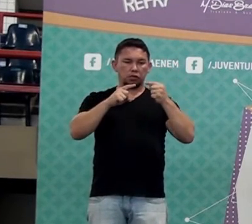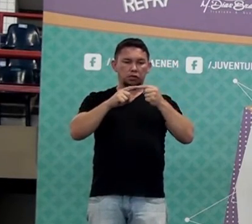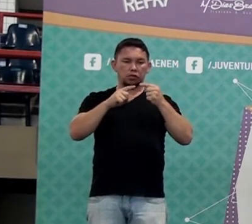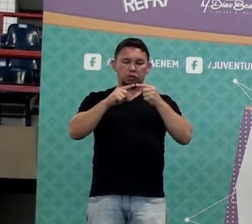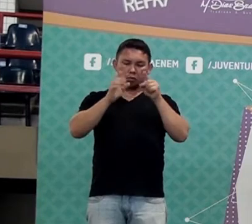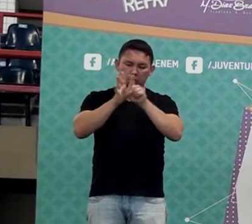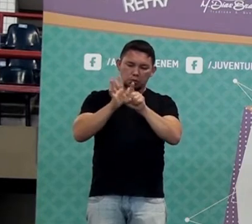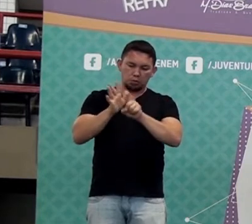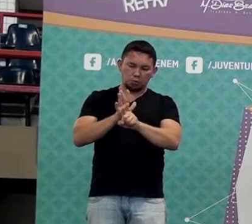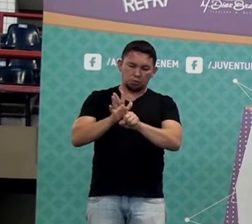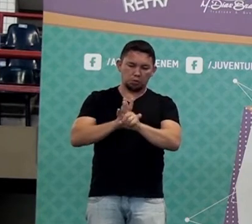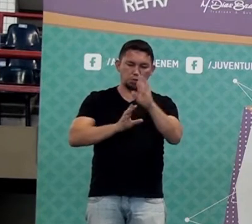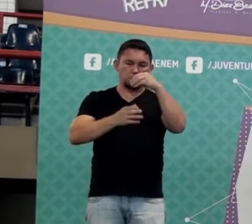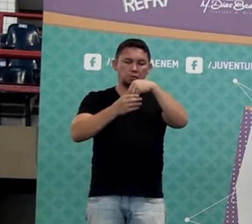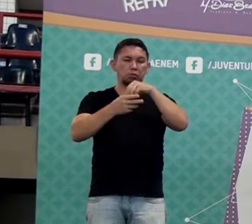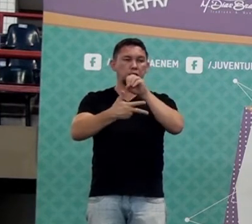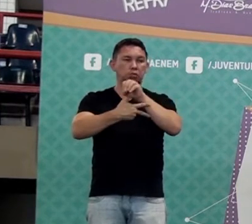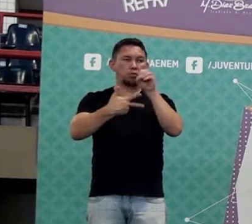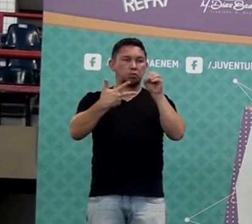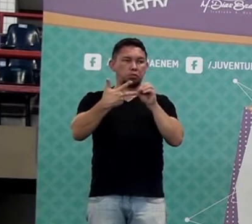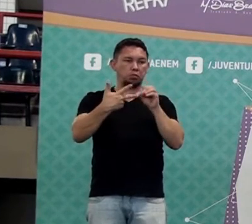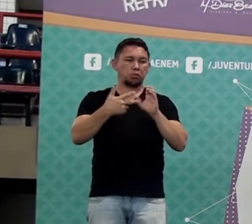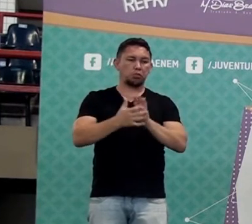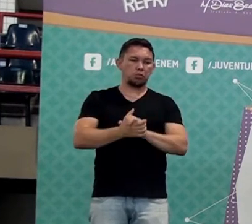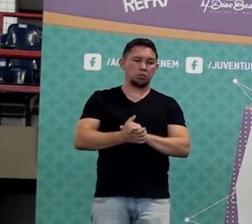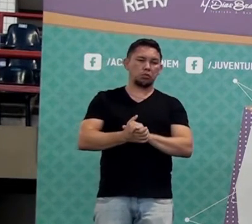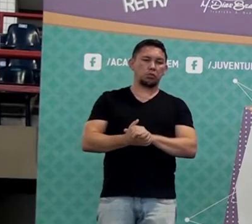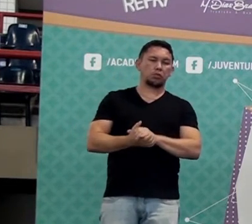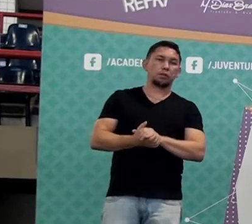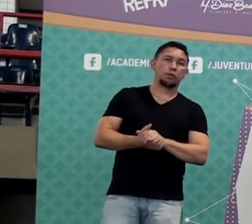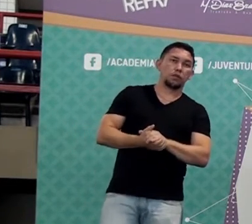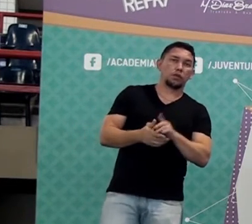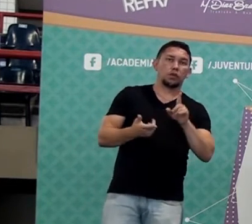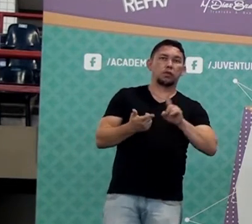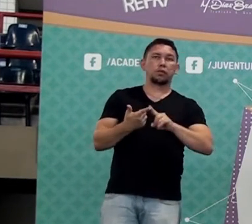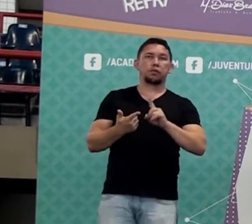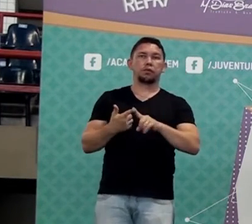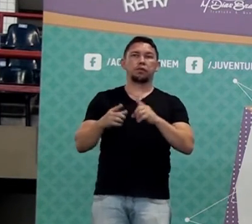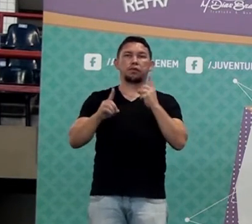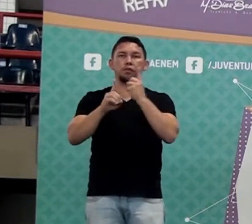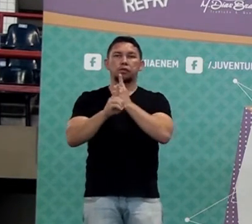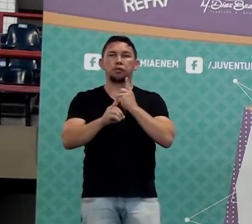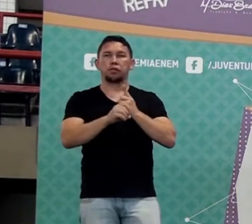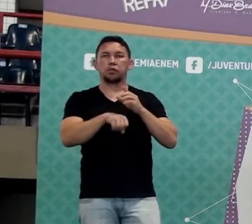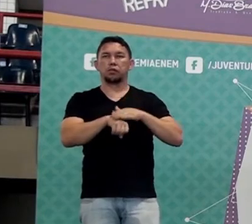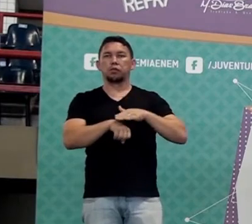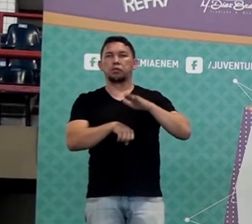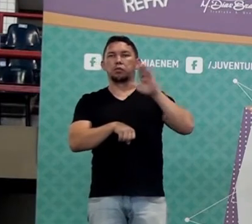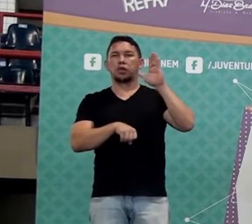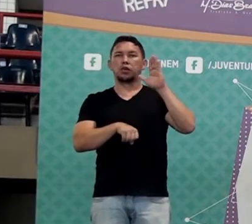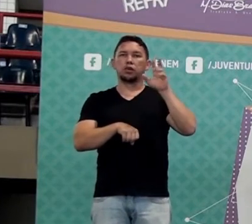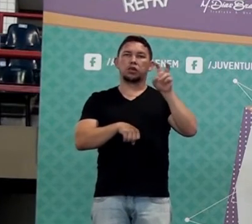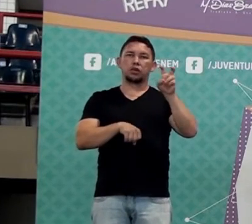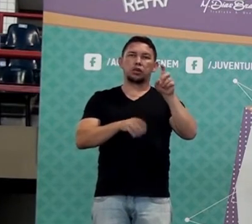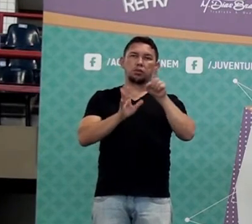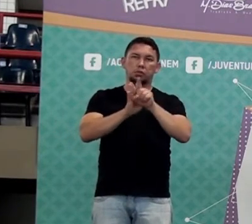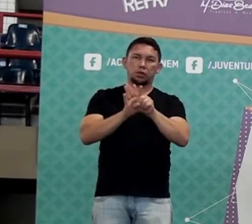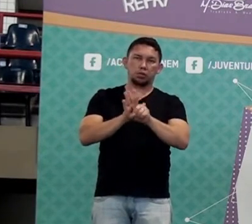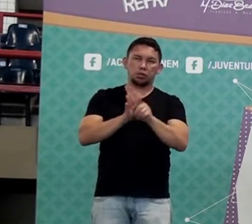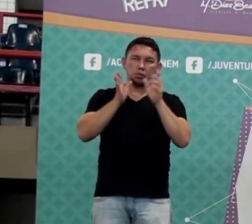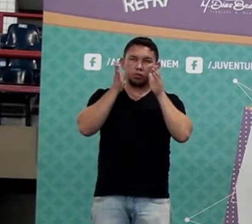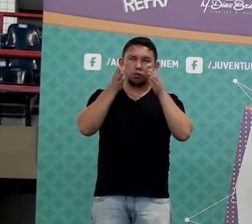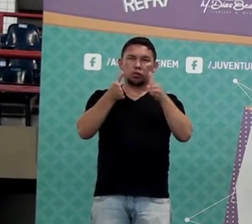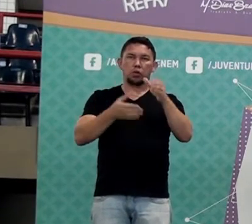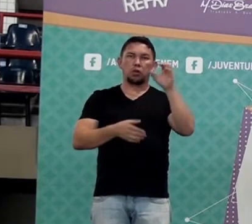mais questões contempladas no Enem. Podemos dizer que você vai encontrar lá, talvez, mais de cinco questões que